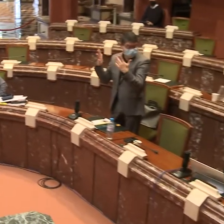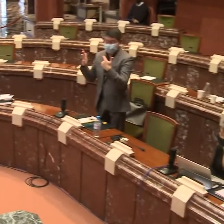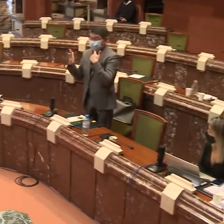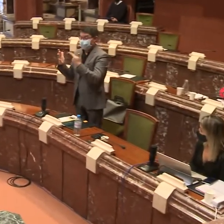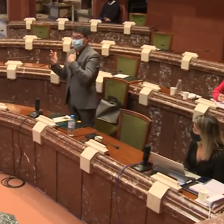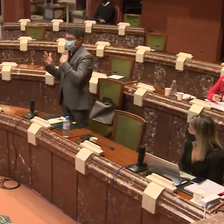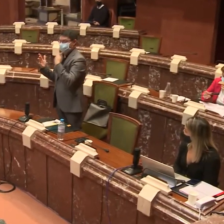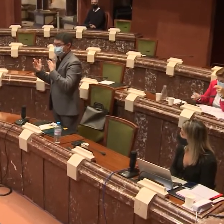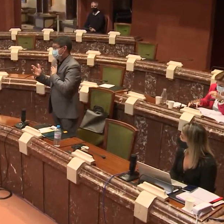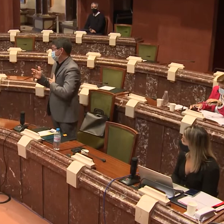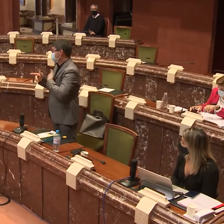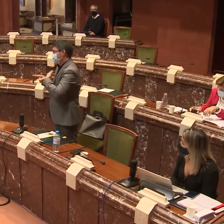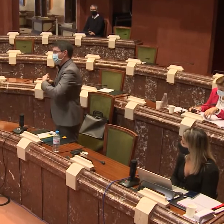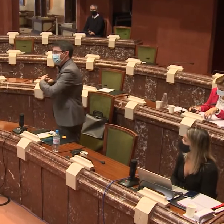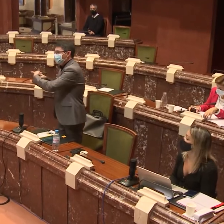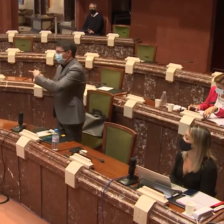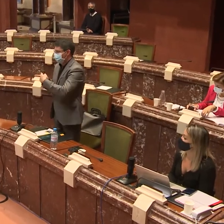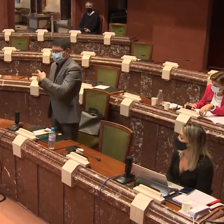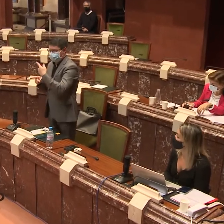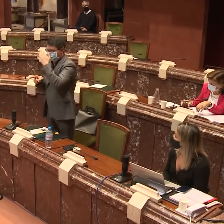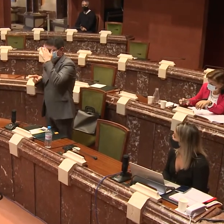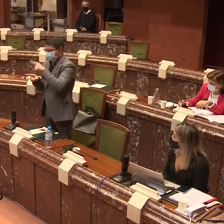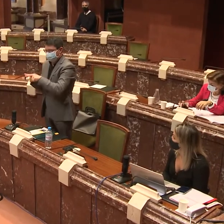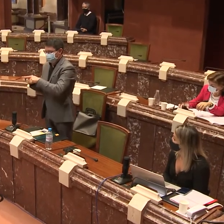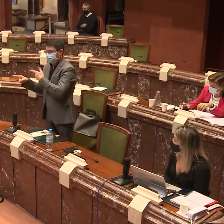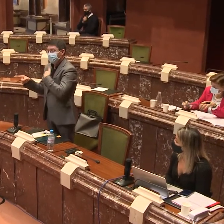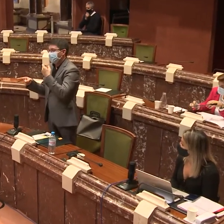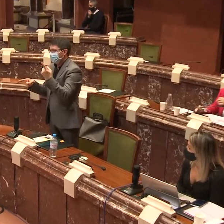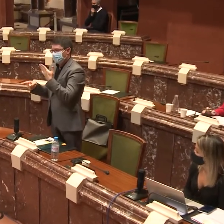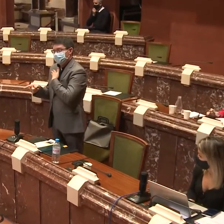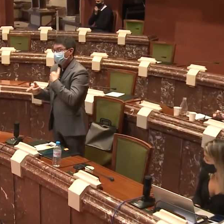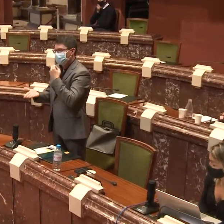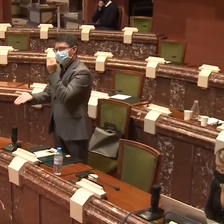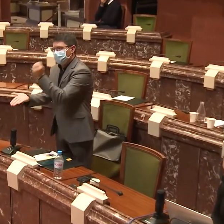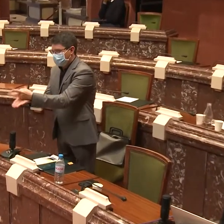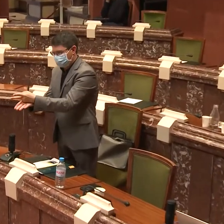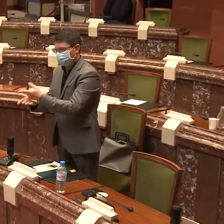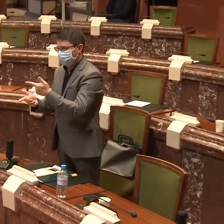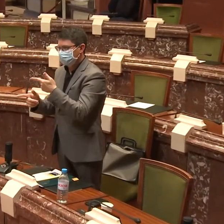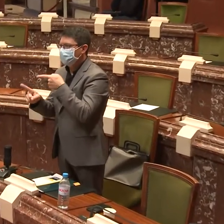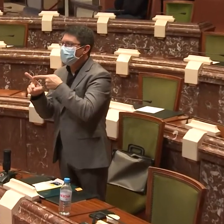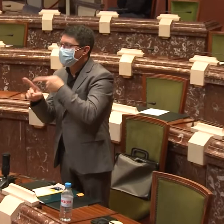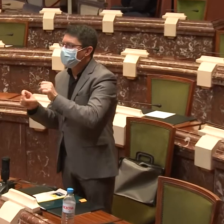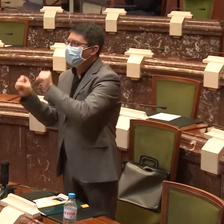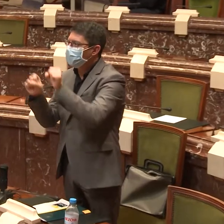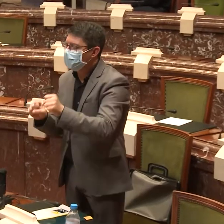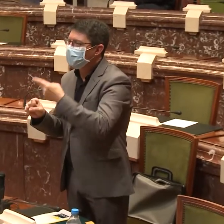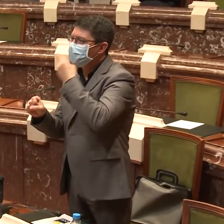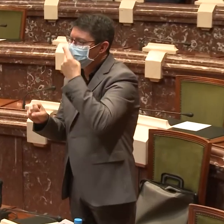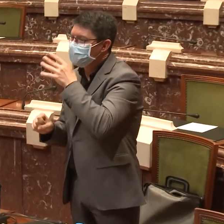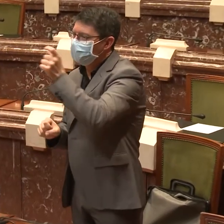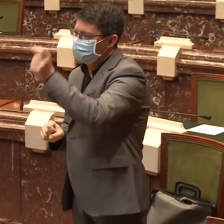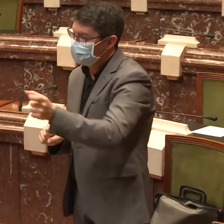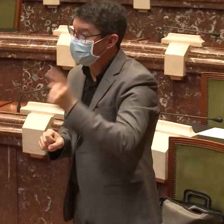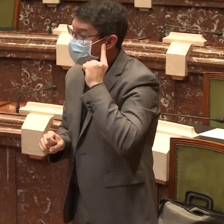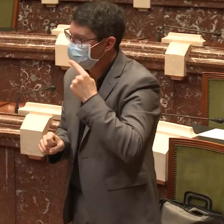Pues muchísimas gracias, un aplauso también, un aplauso sus palabras, bueno, y comparto la filosofía que están diciendo todos los representantes de